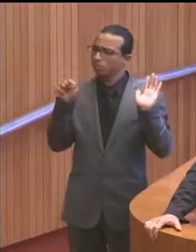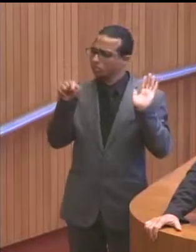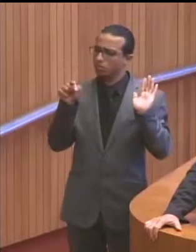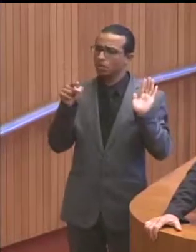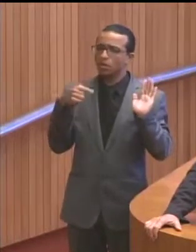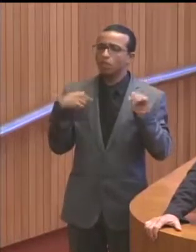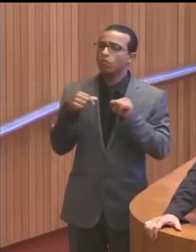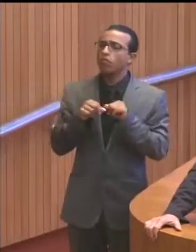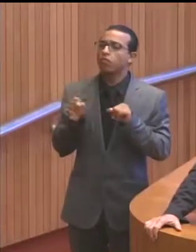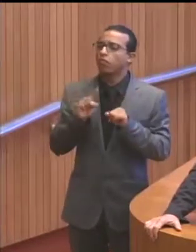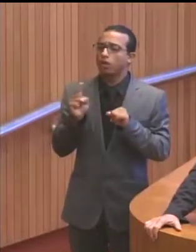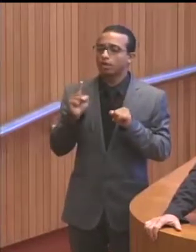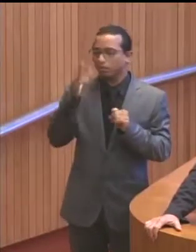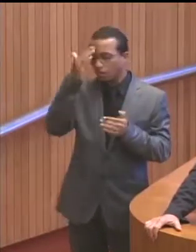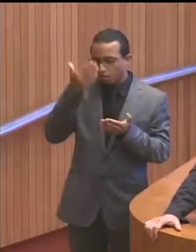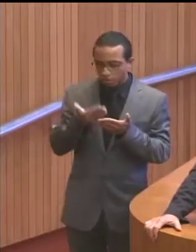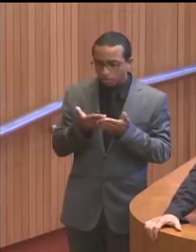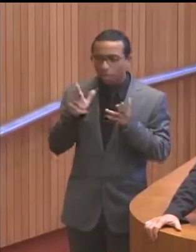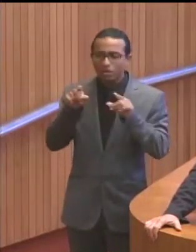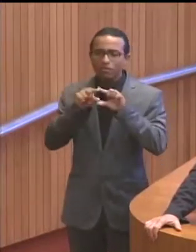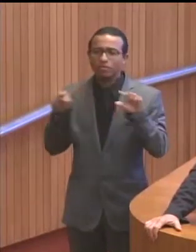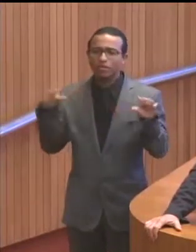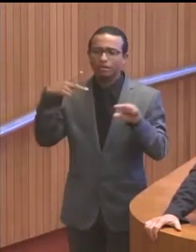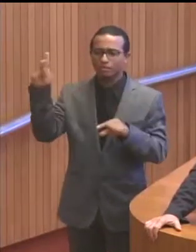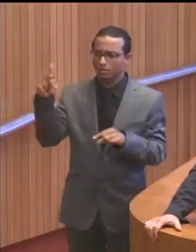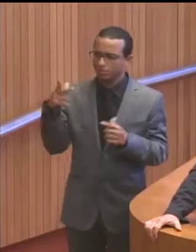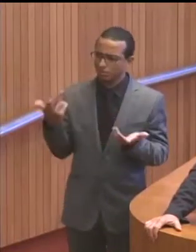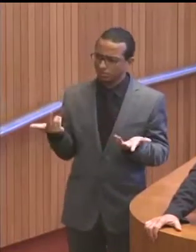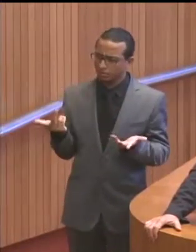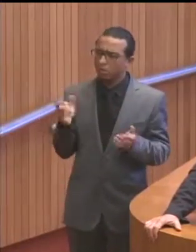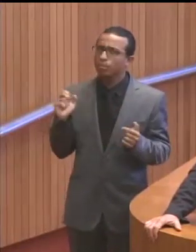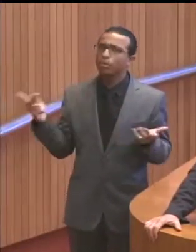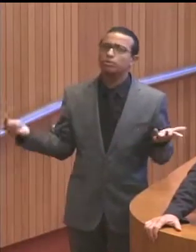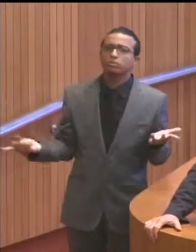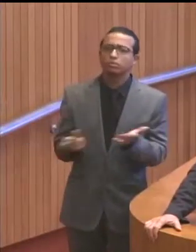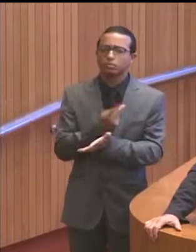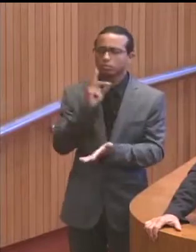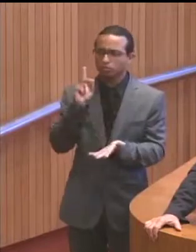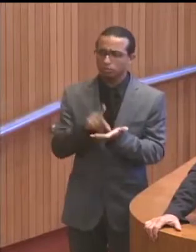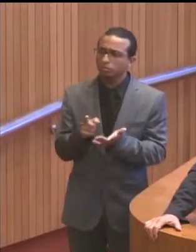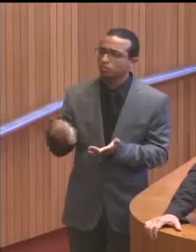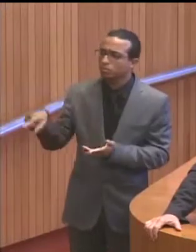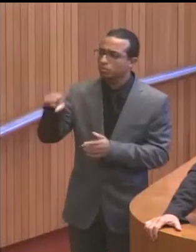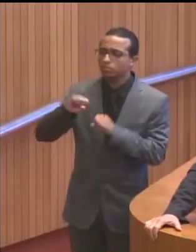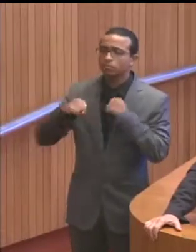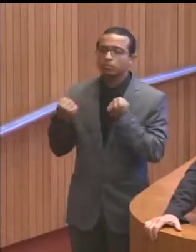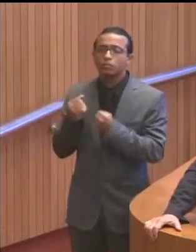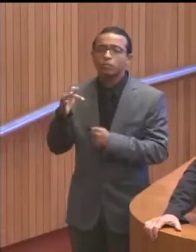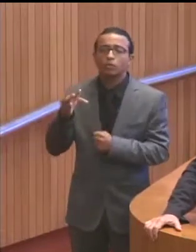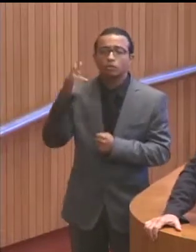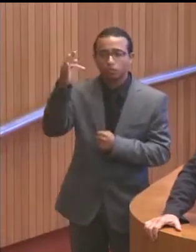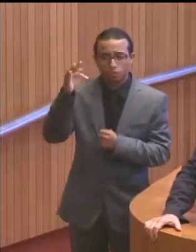sucumbir em pouco tempo e a verdade possa, na verdade, emergir e o reconhecimento da sociedade um dia possa vir. Muito obrigado.